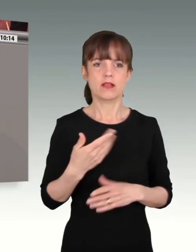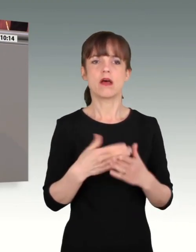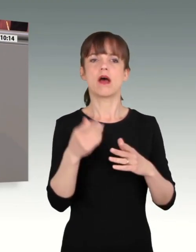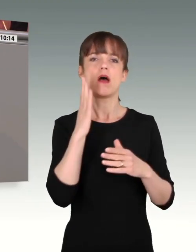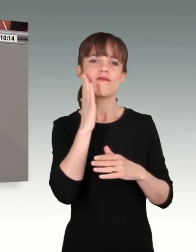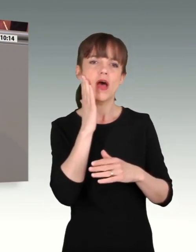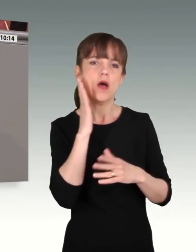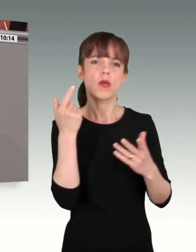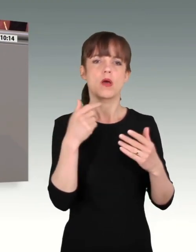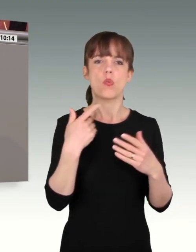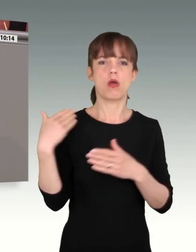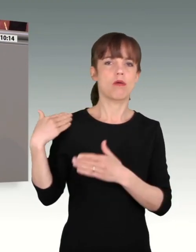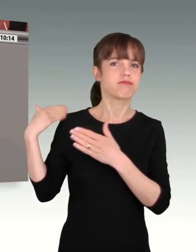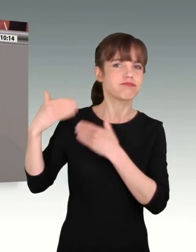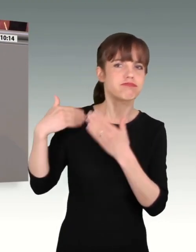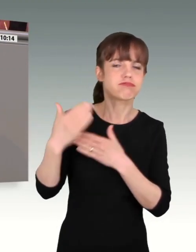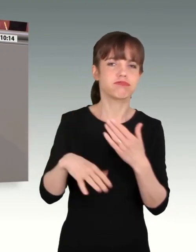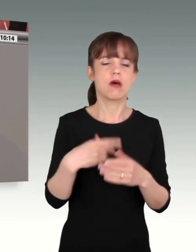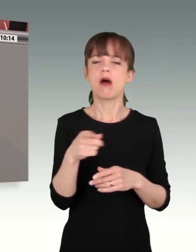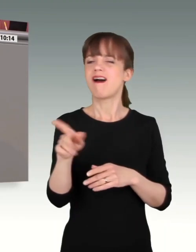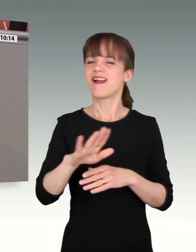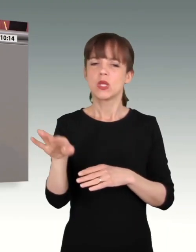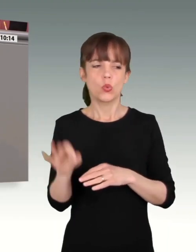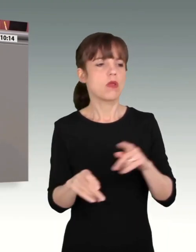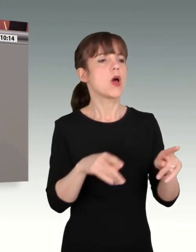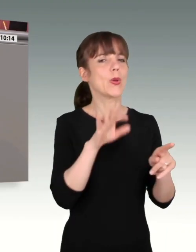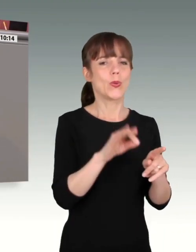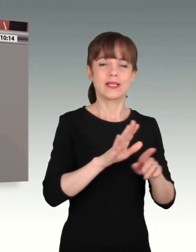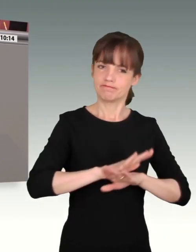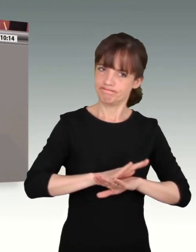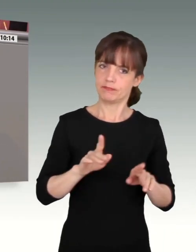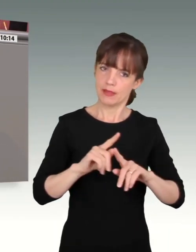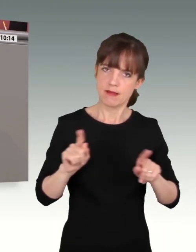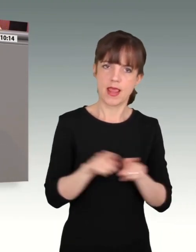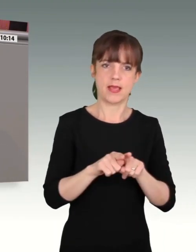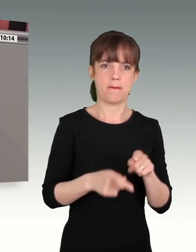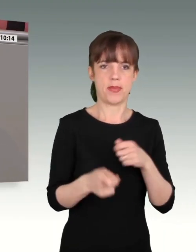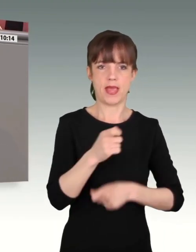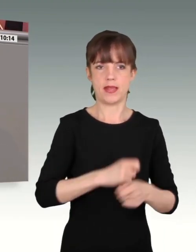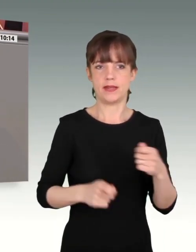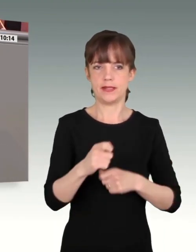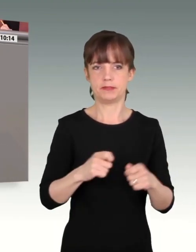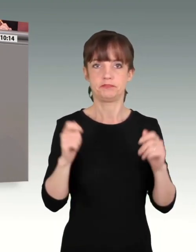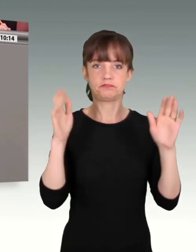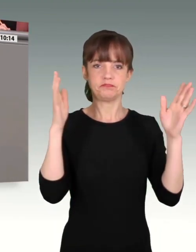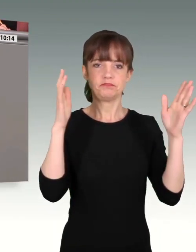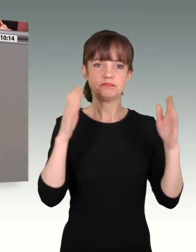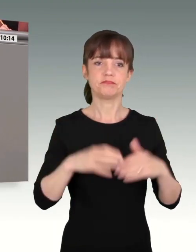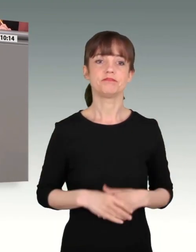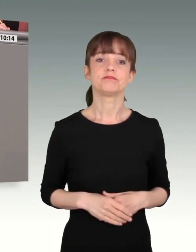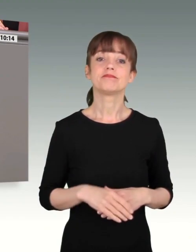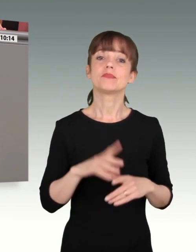derjenige gefährdet, der rechtes Gedankengut anprangert, sondern derjenige, der es in die Truppe trägt.